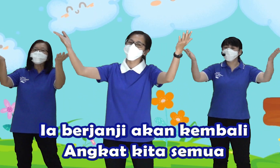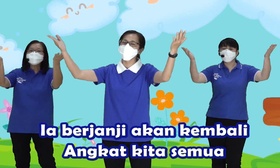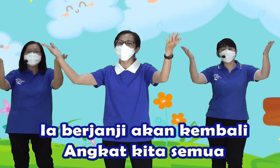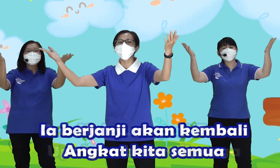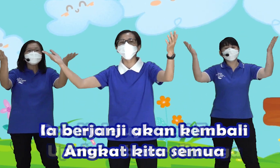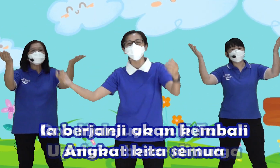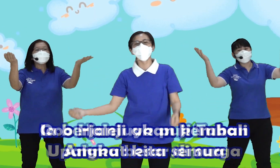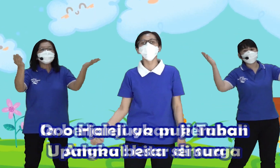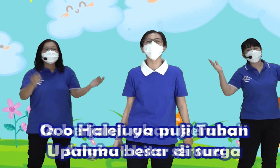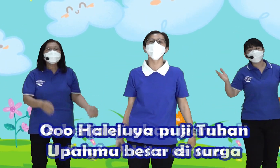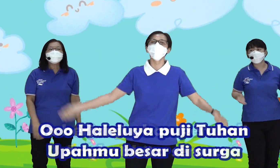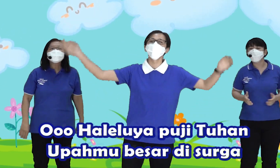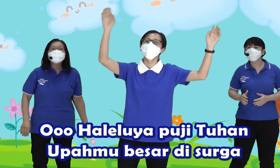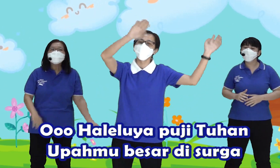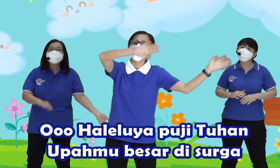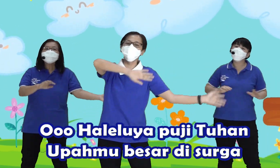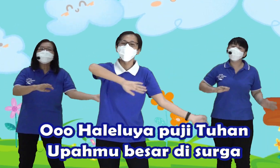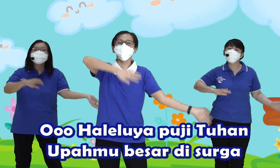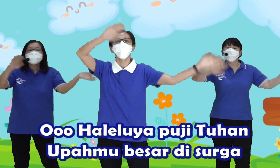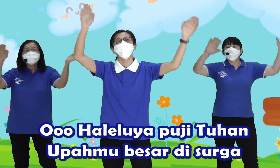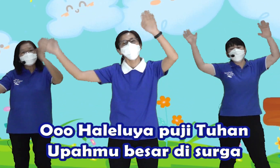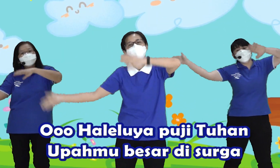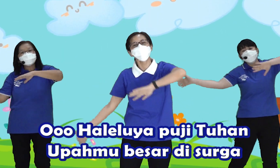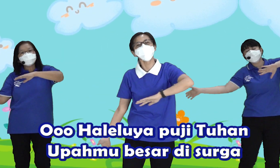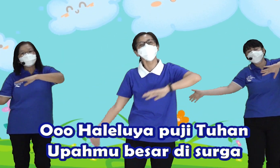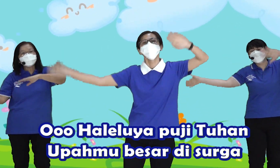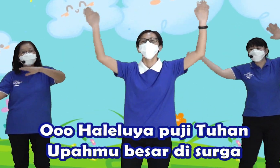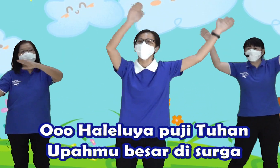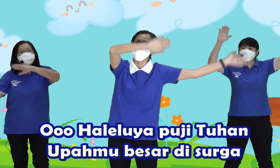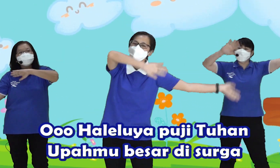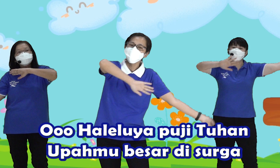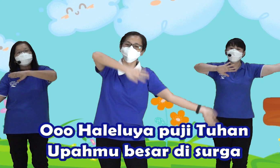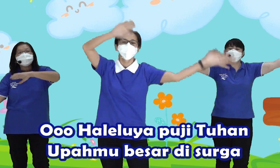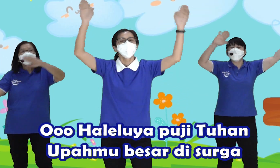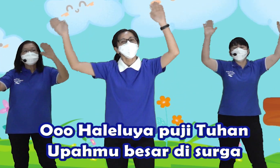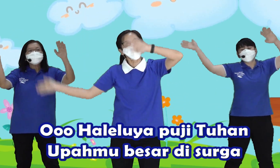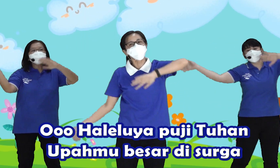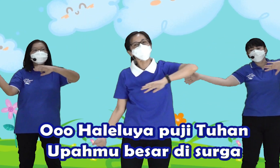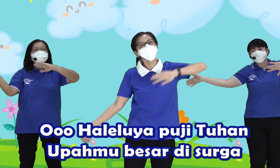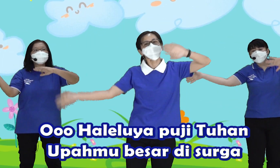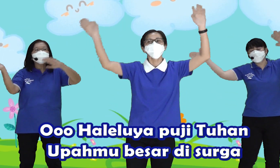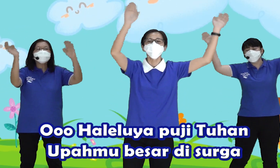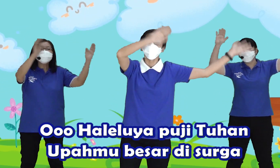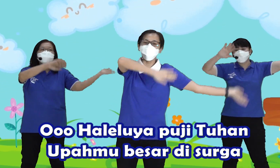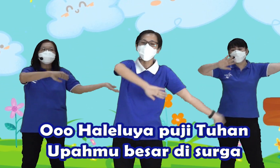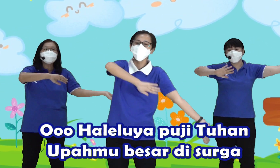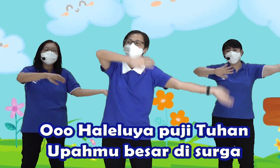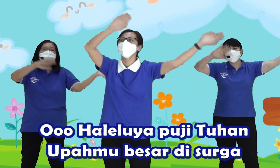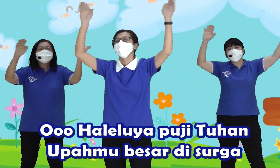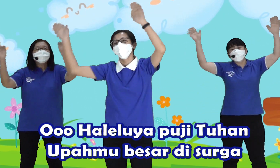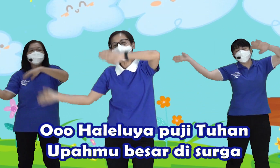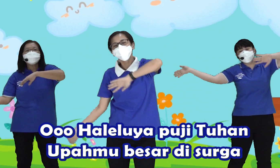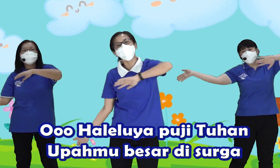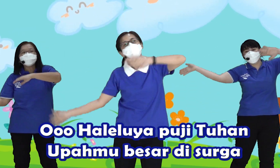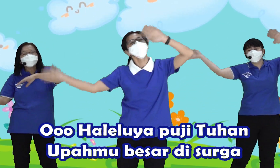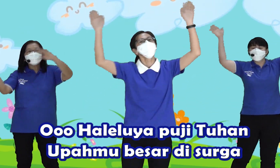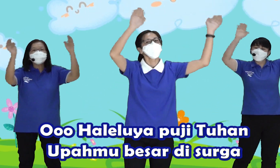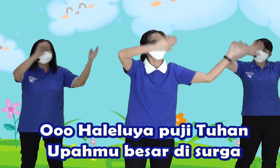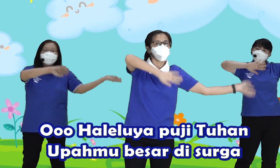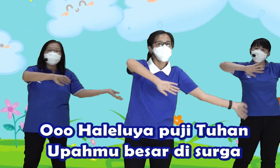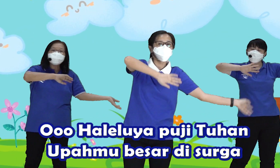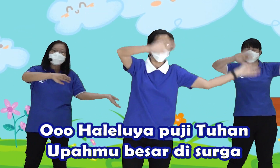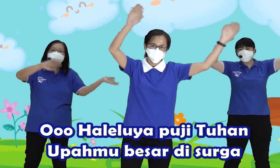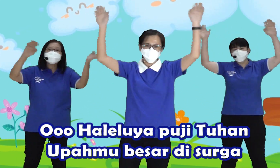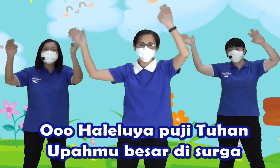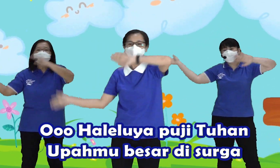semua Oh, haleluya Puji Tuhan Upamu